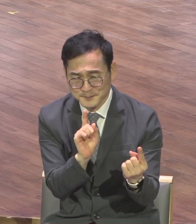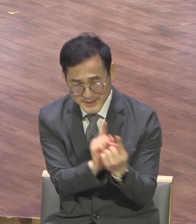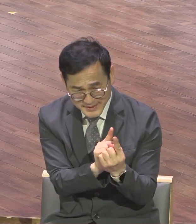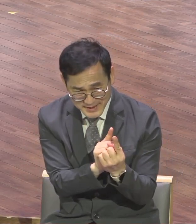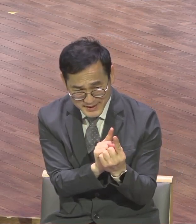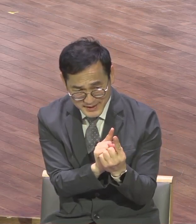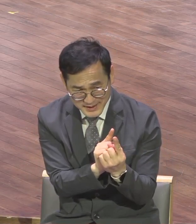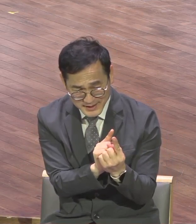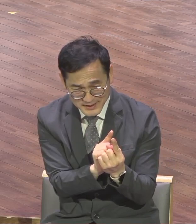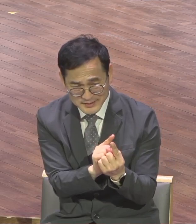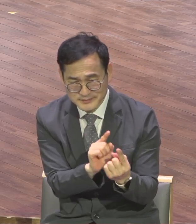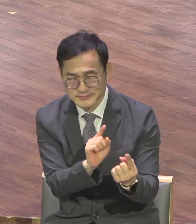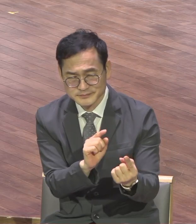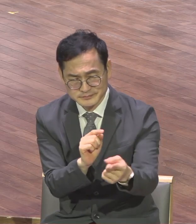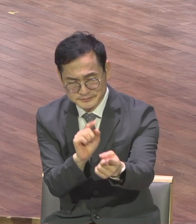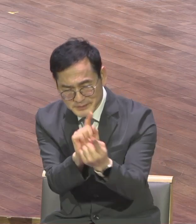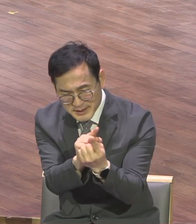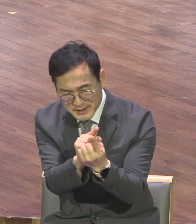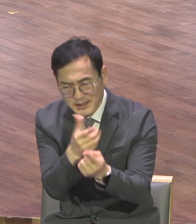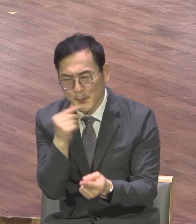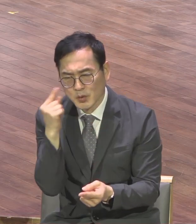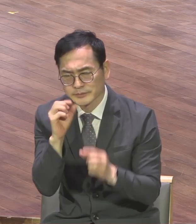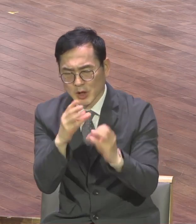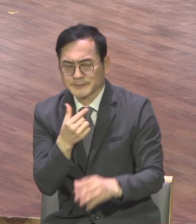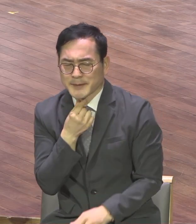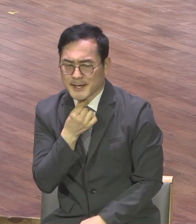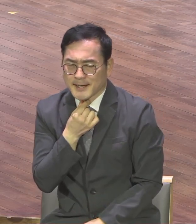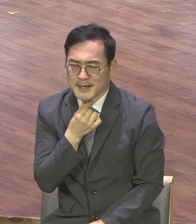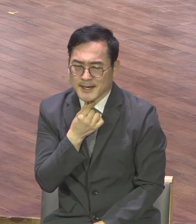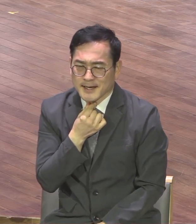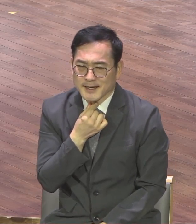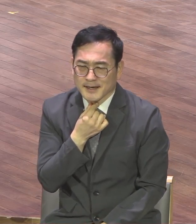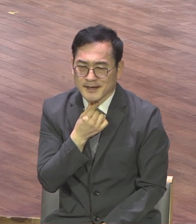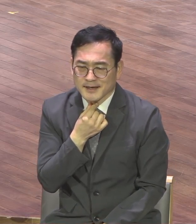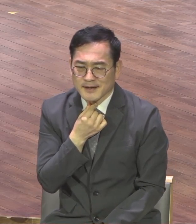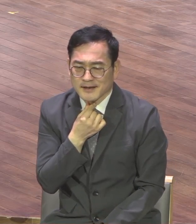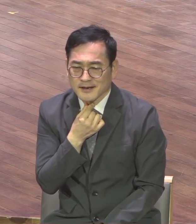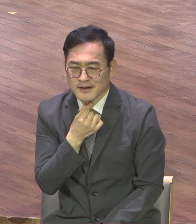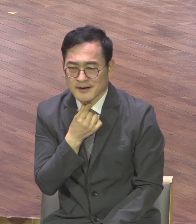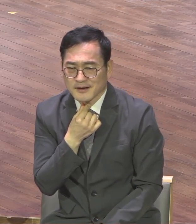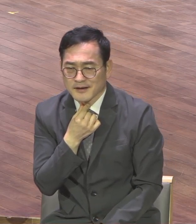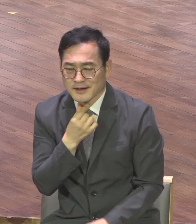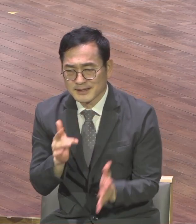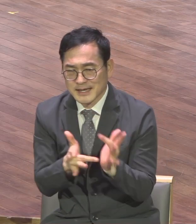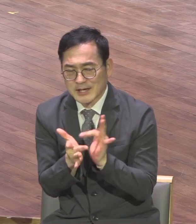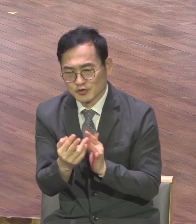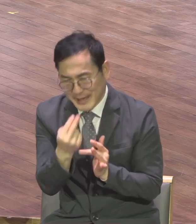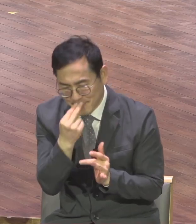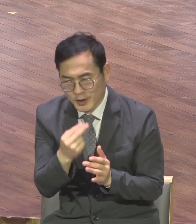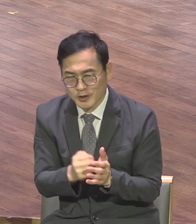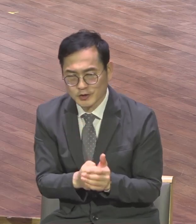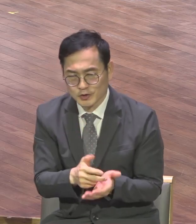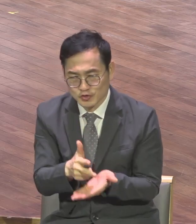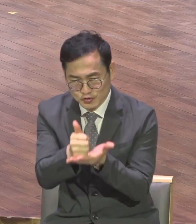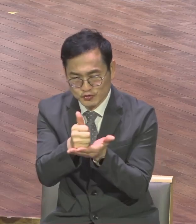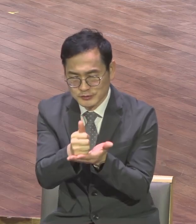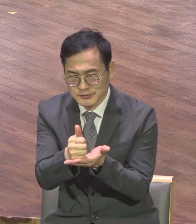전하겠다는 마음이 생기면 내가 복음 전해야지 예수 생명 지수 라이프 주어야지 하나는